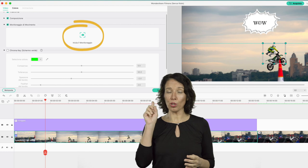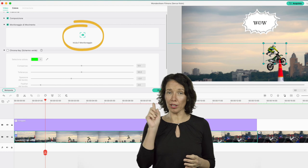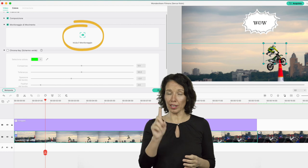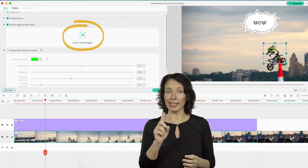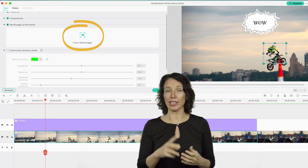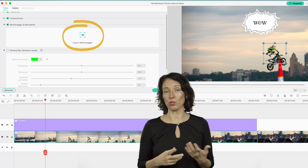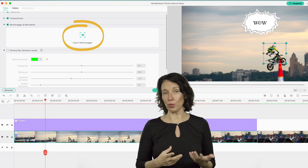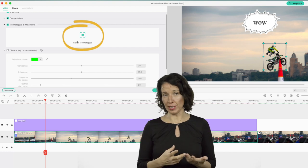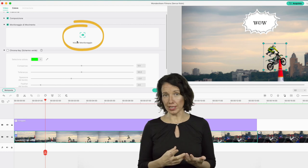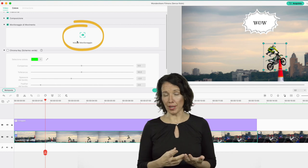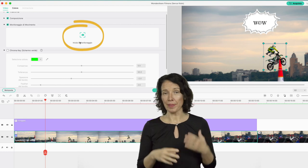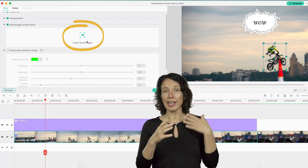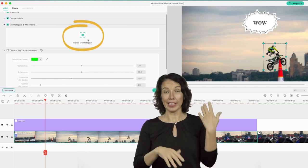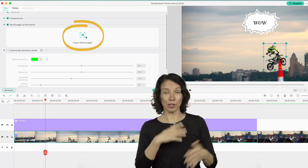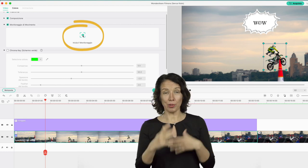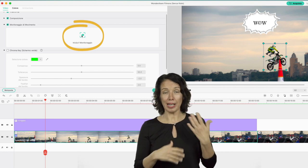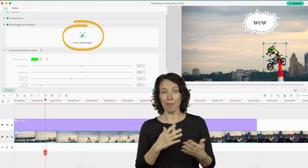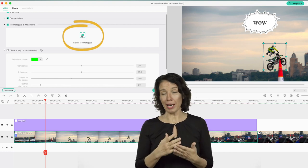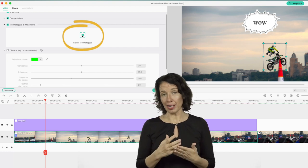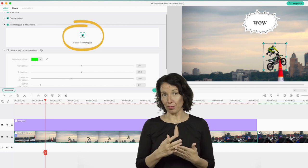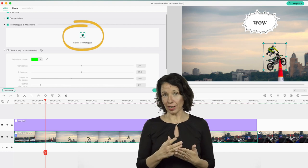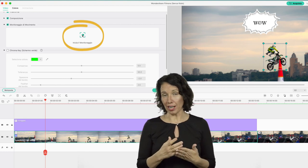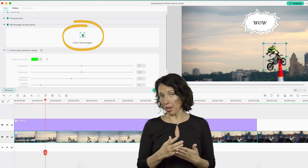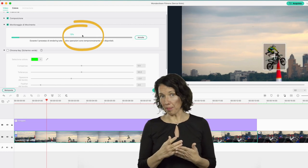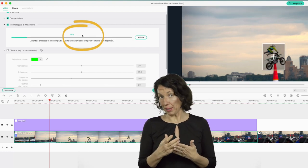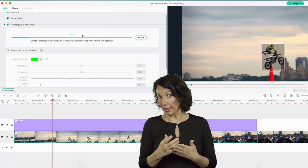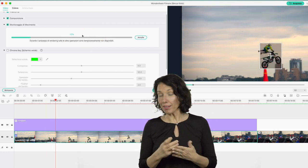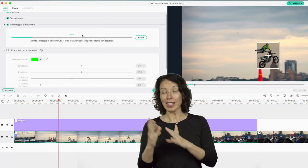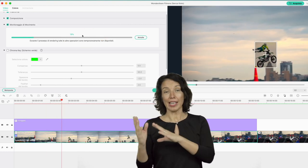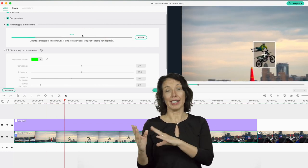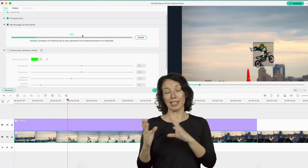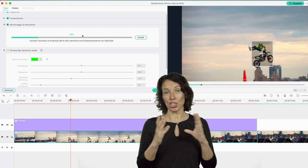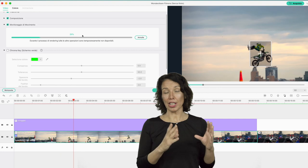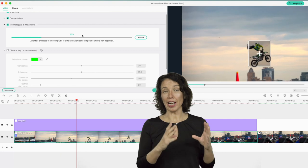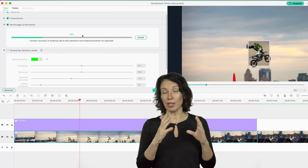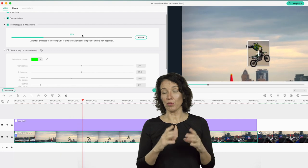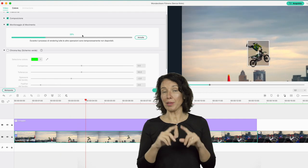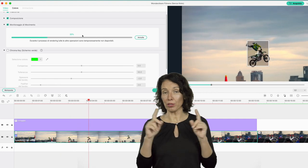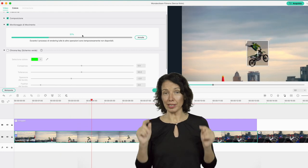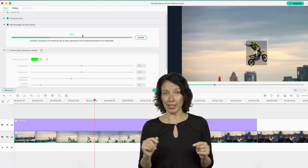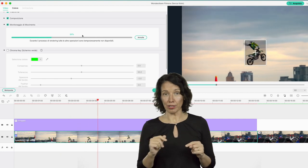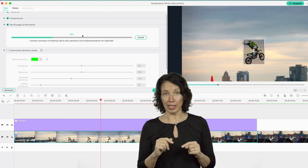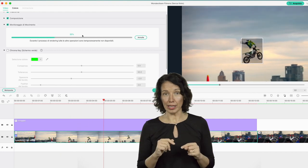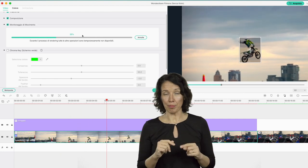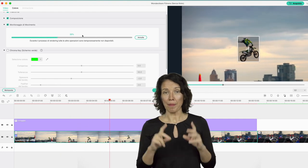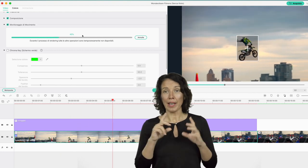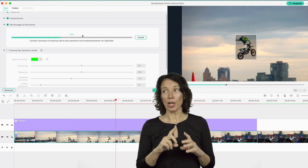clicchi su inizia. Il programma lavorerà per te e traccerà il movimento all'interno della clip. A